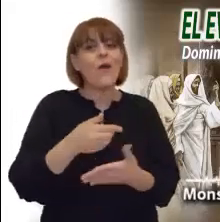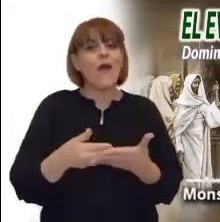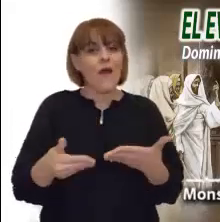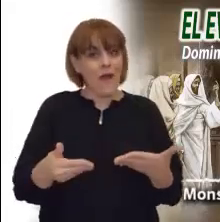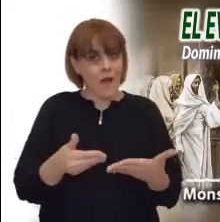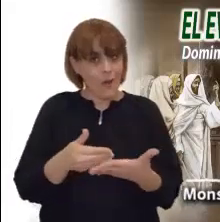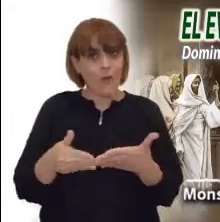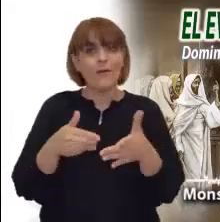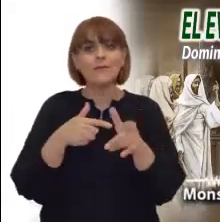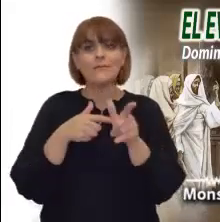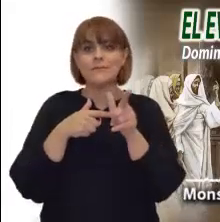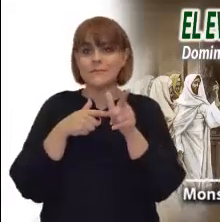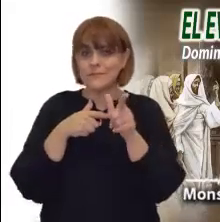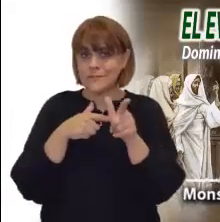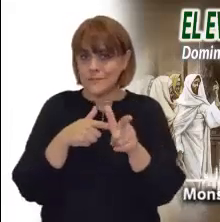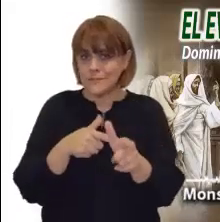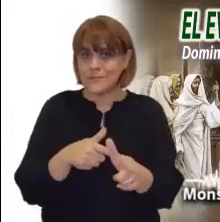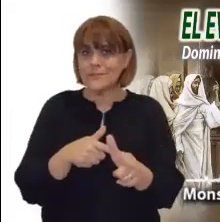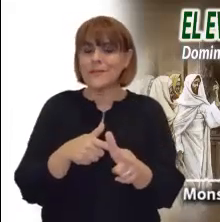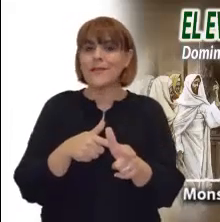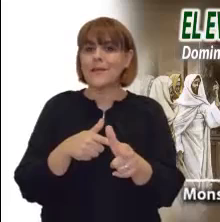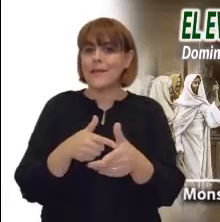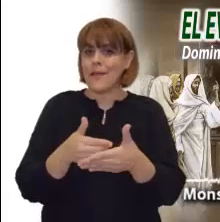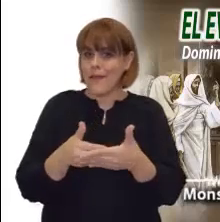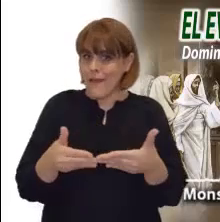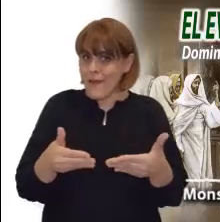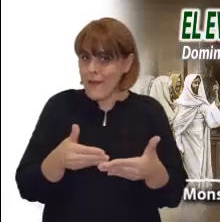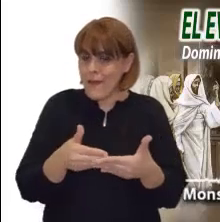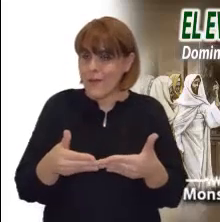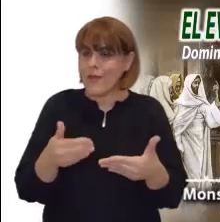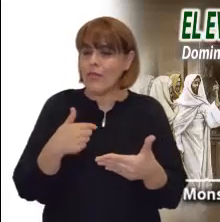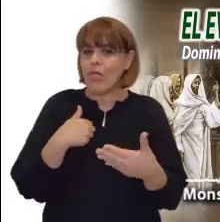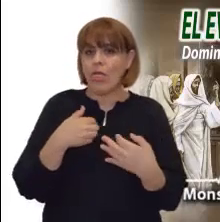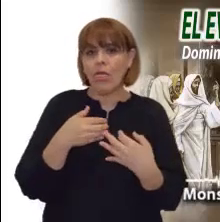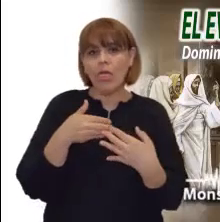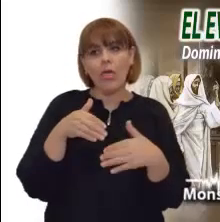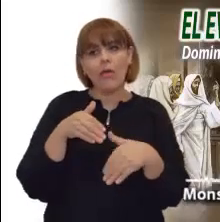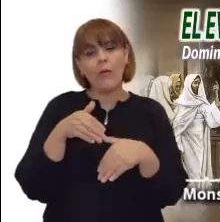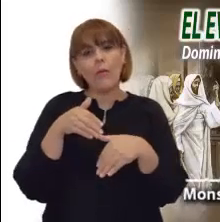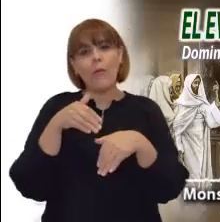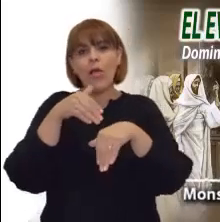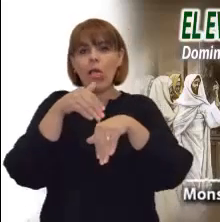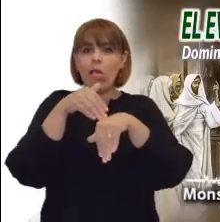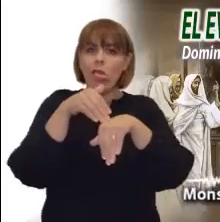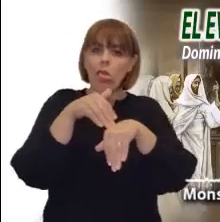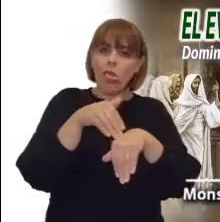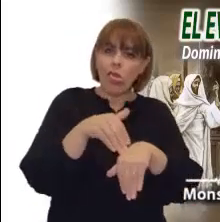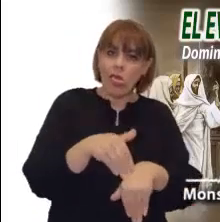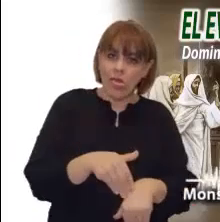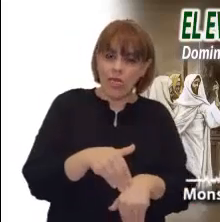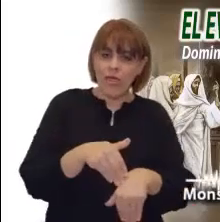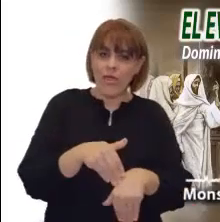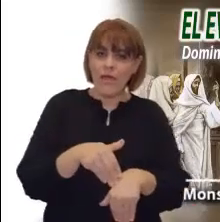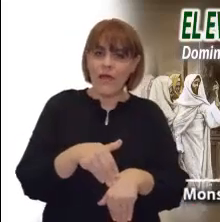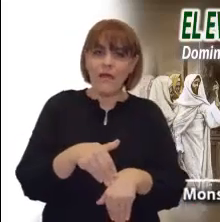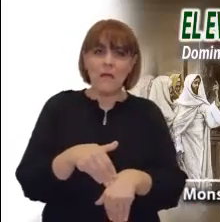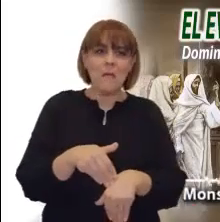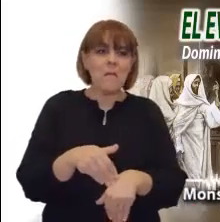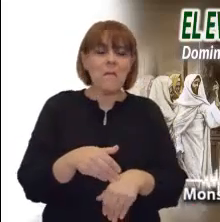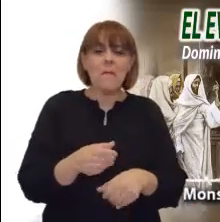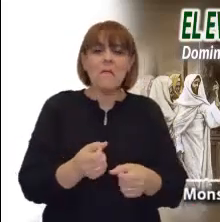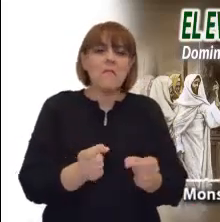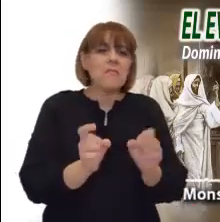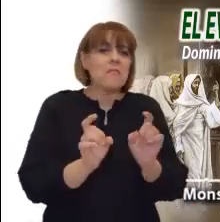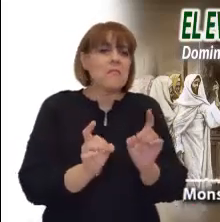sobre todo una actitud interior y una fuerza para vivir honestamente en todos los